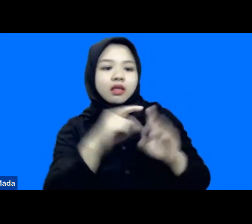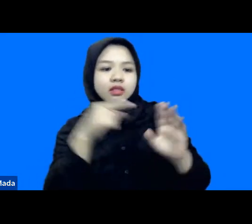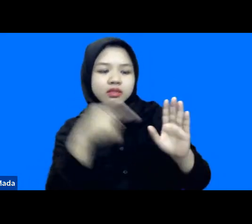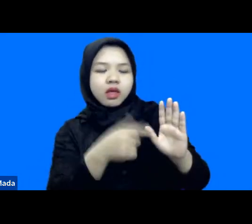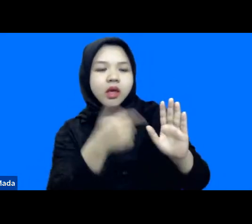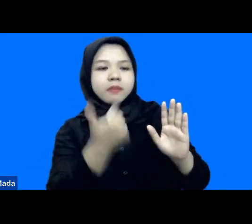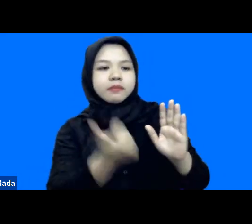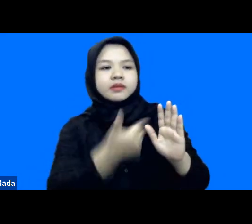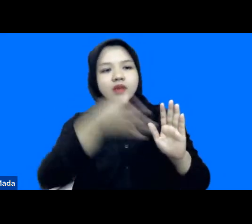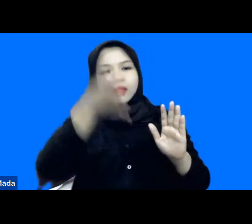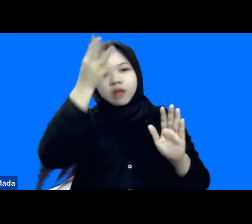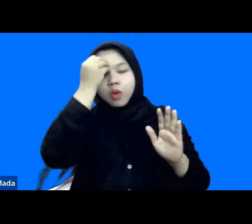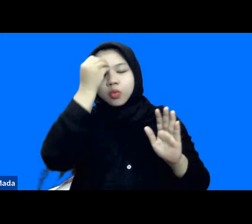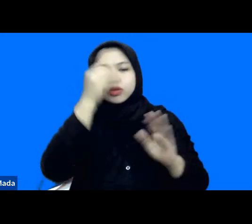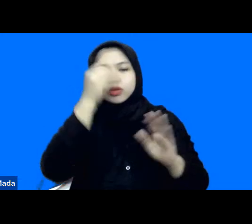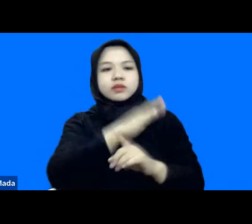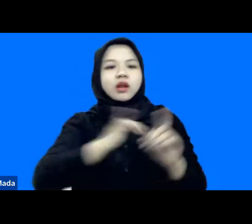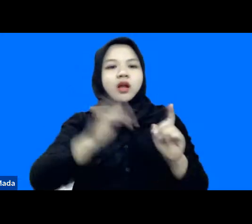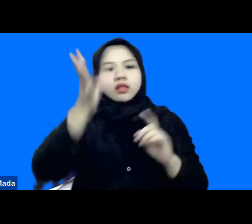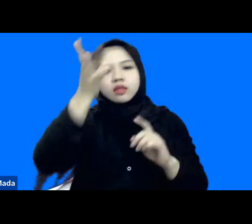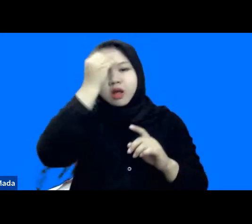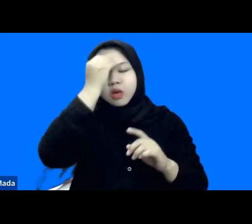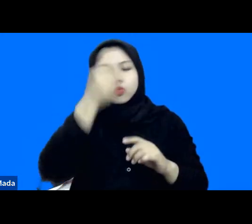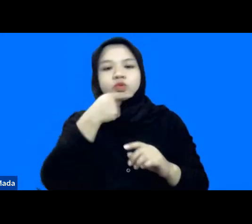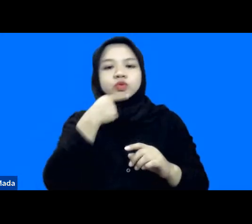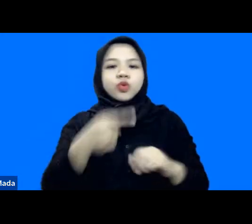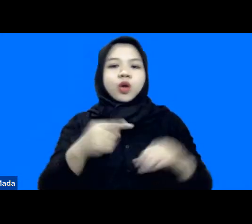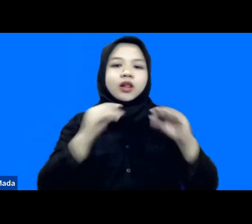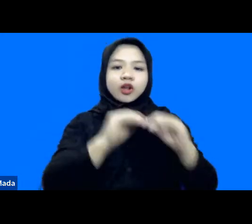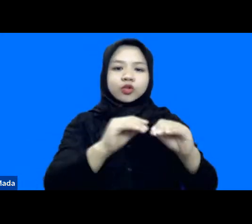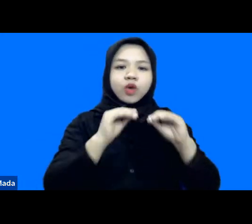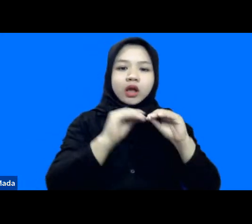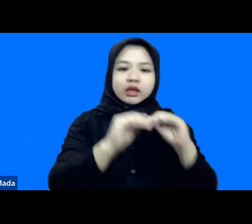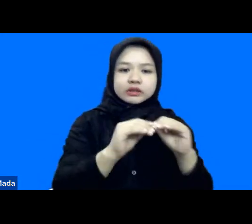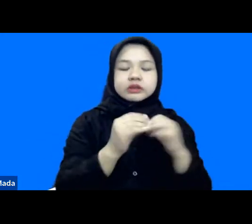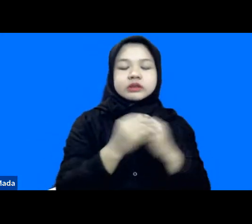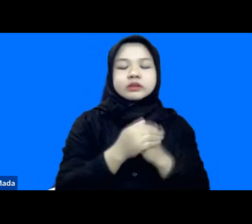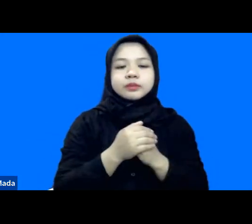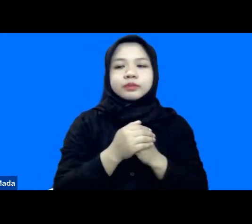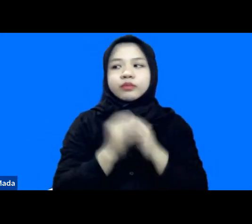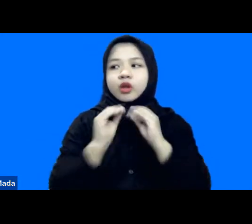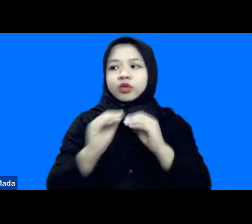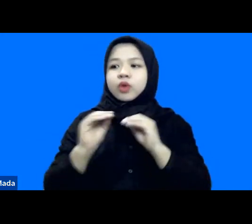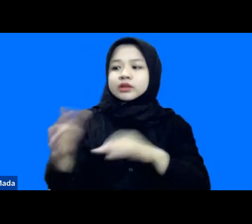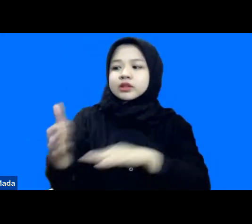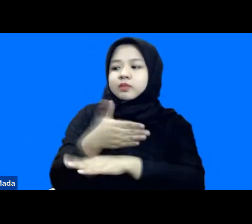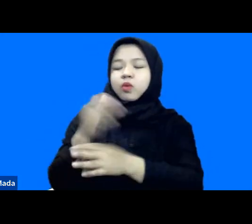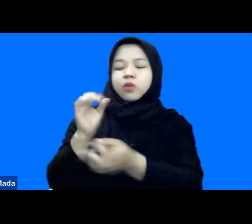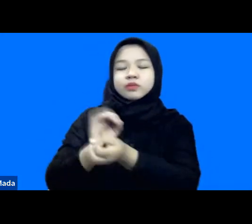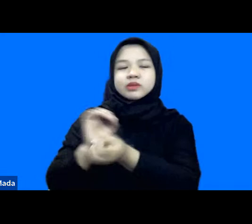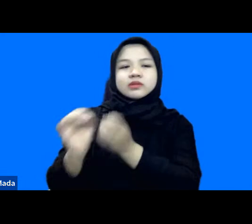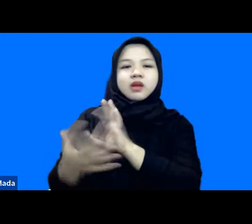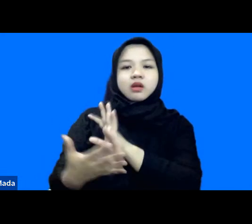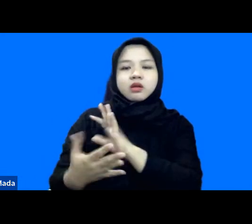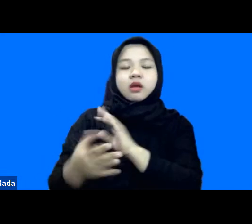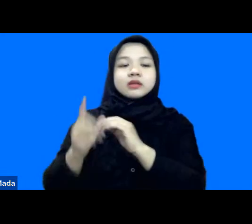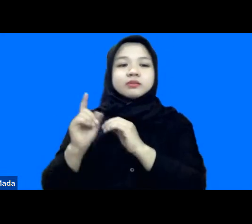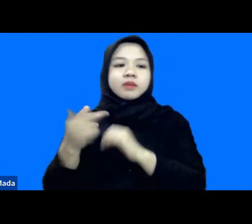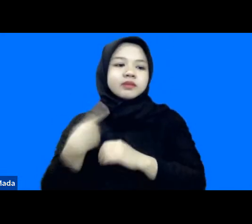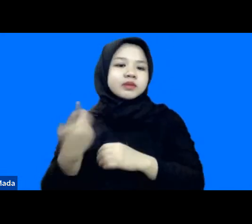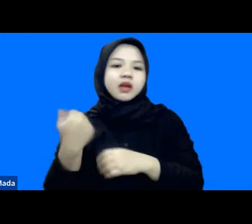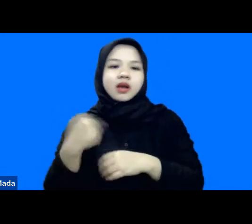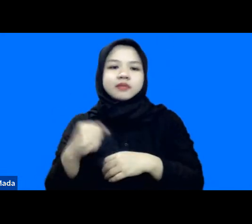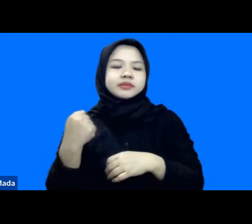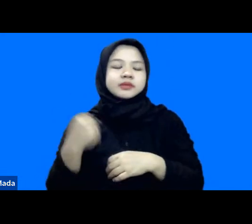diketahui oleh masyarakat terkait dengan edukasi ya edukasi prabencana khususnya karena kan kita tidak bisa